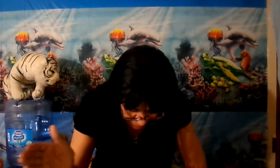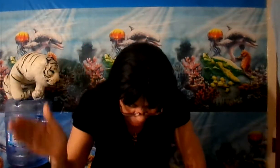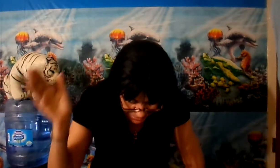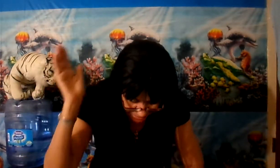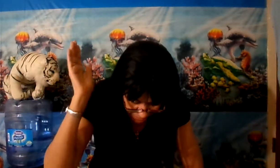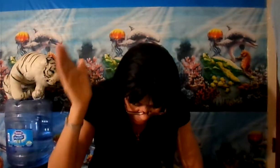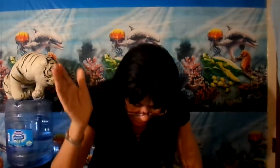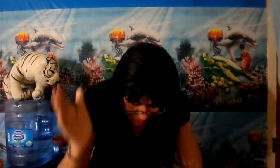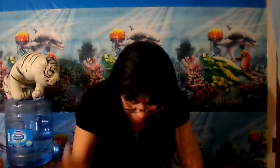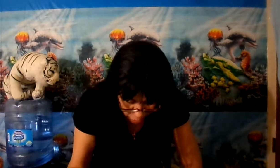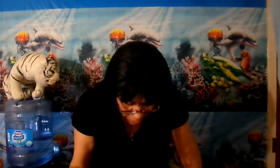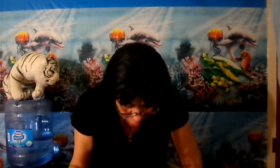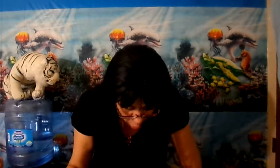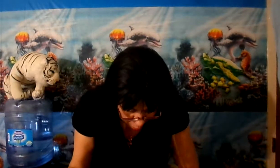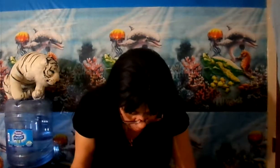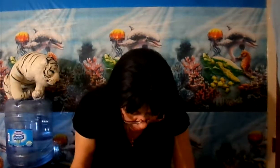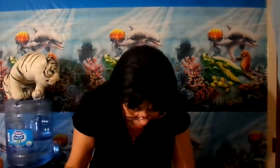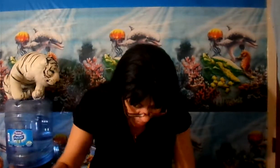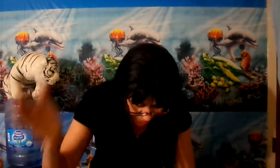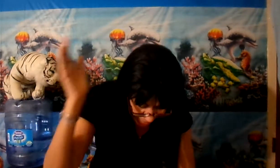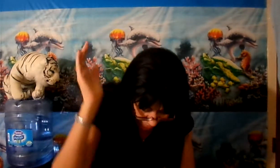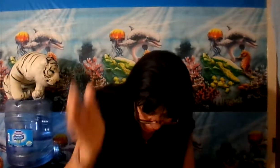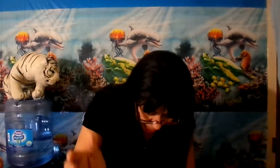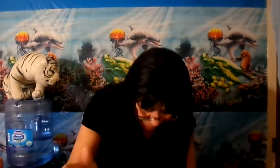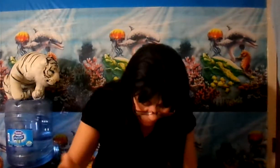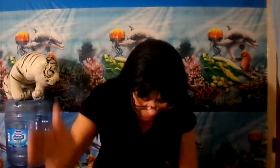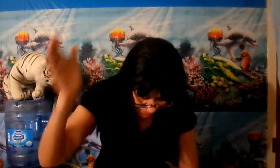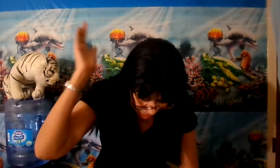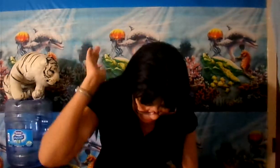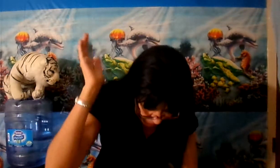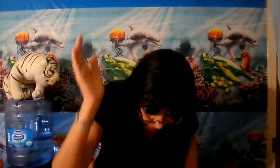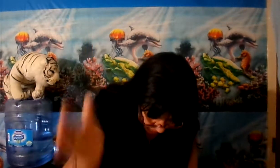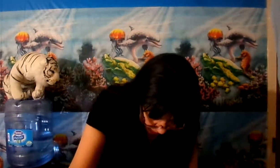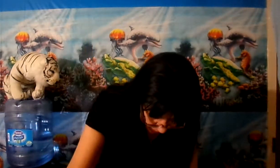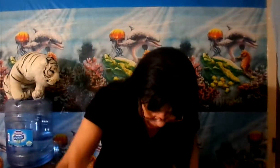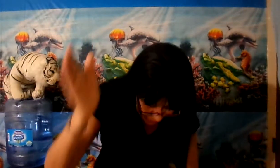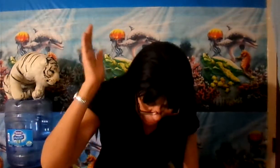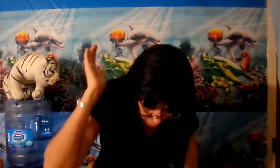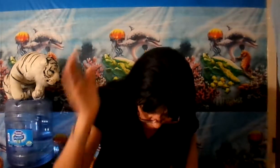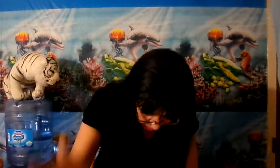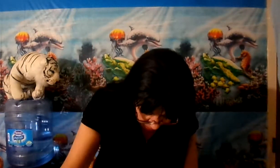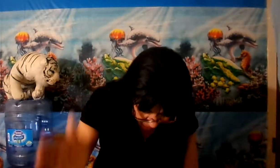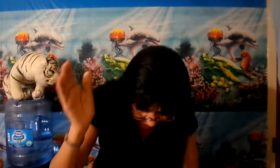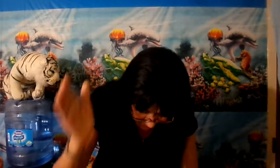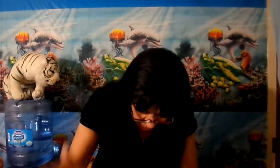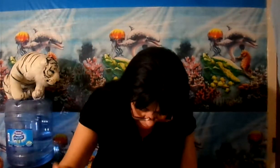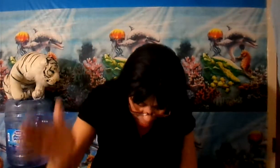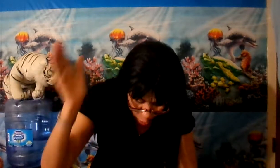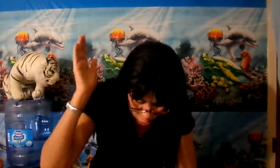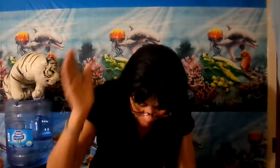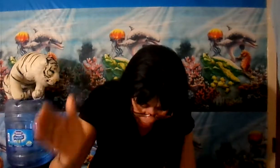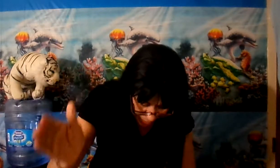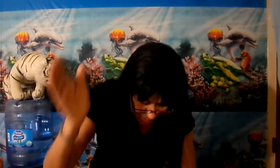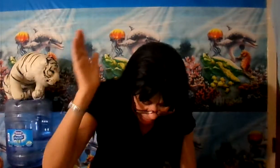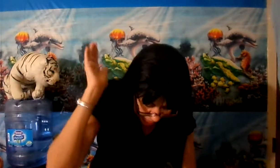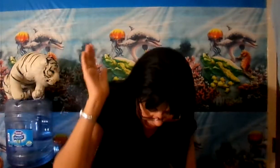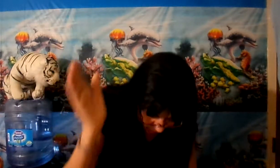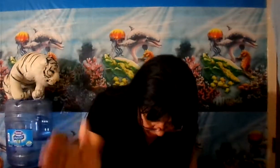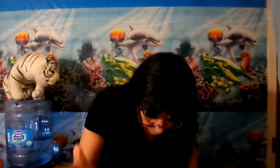hacia el mal. Entonces dijo Jehová, raeré que sobre la falda de la tierra los hombres que han creado